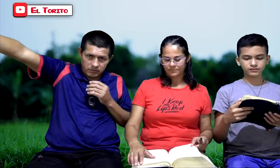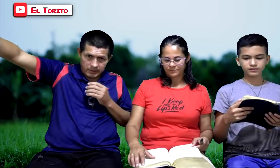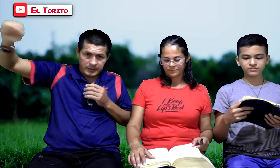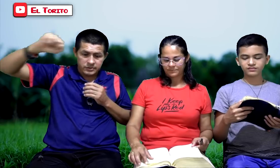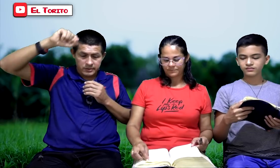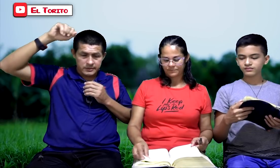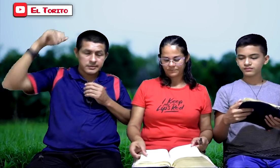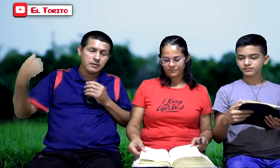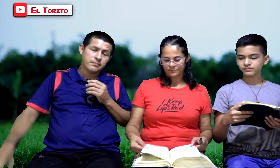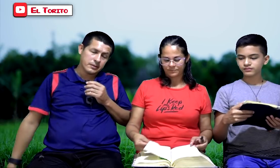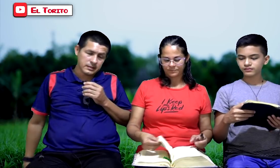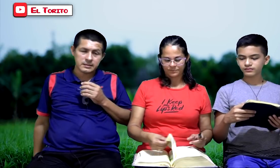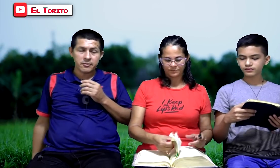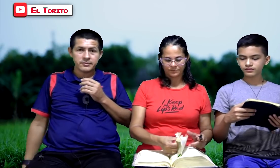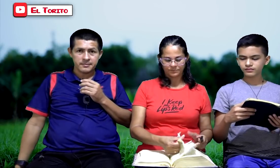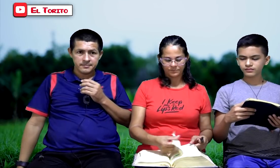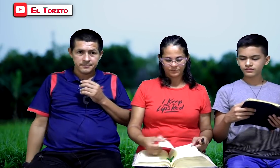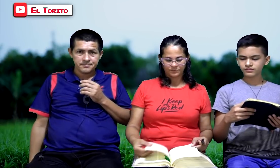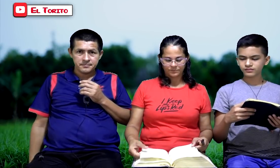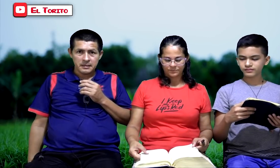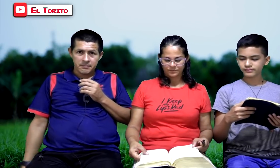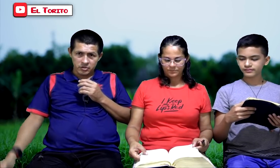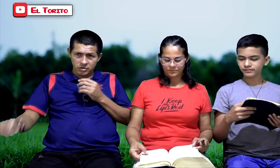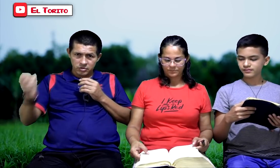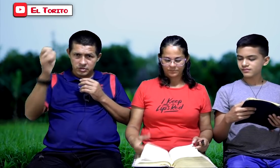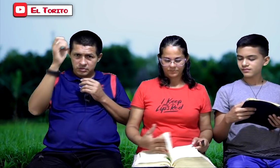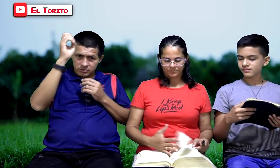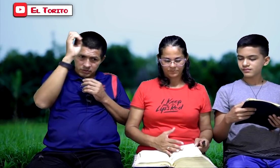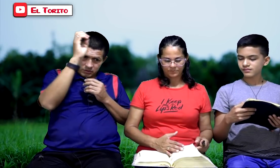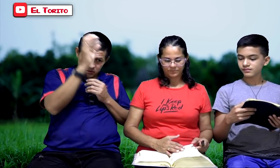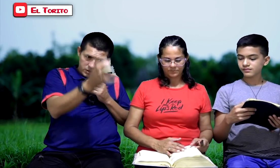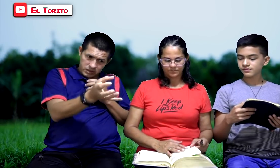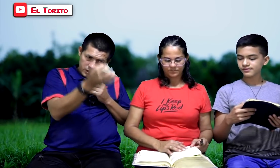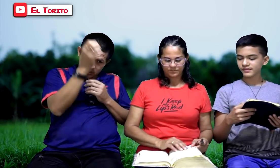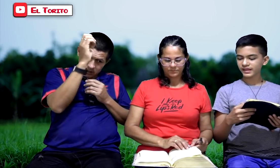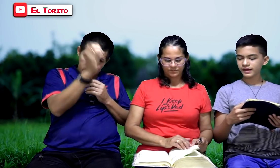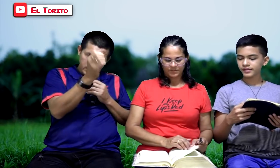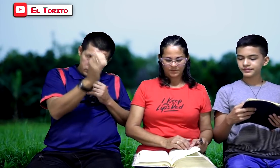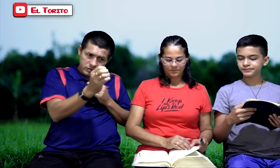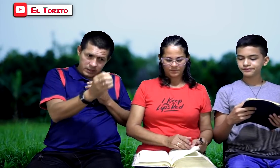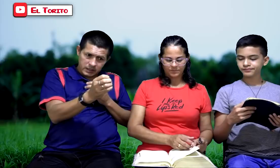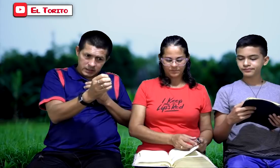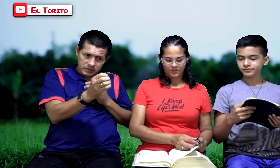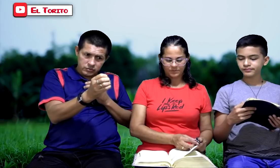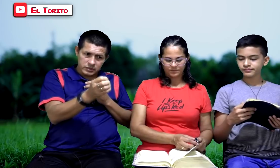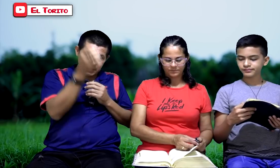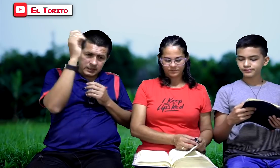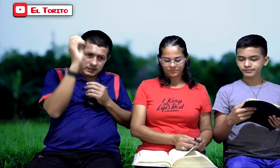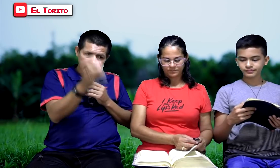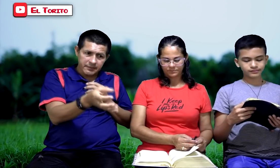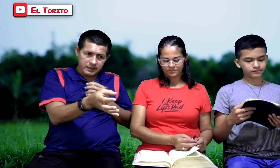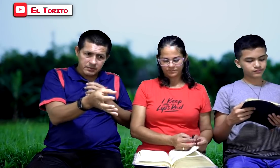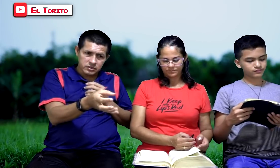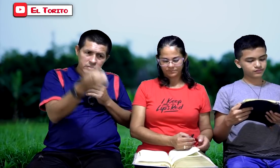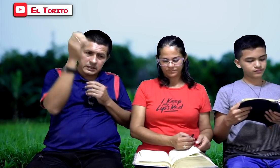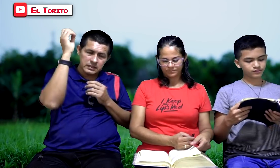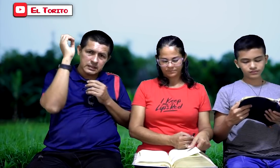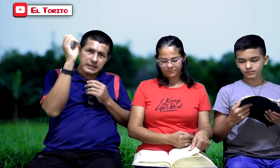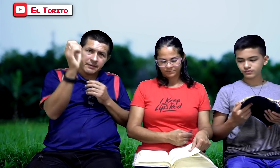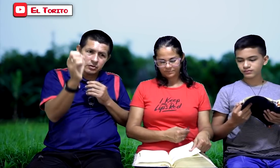congregaciones, sí, por esas causas. Pero Dios dice que eso tiene que suceder, que tiene que haber divisiones, que tiene que haber